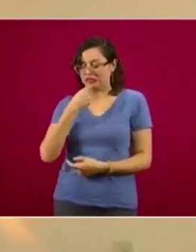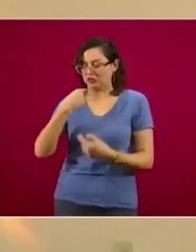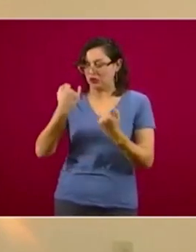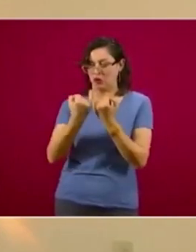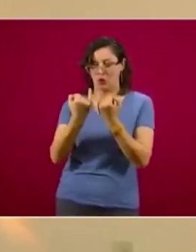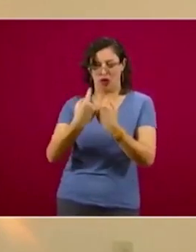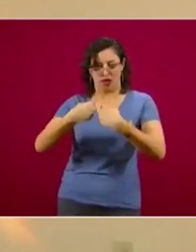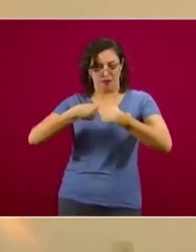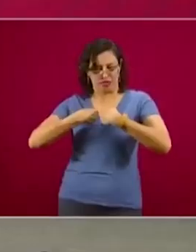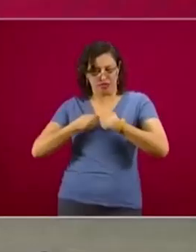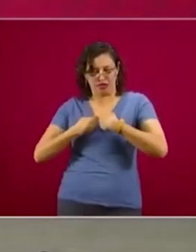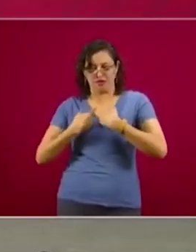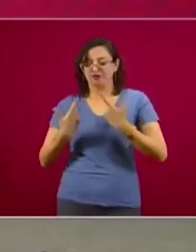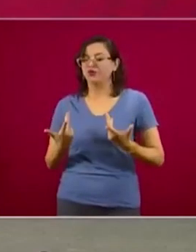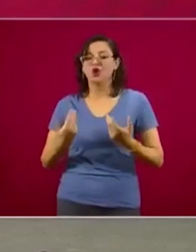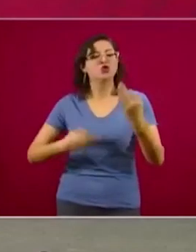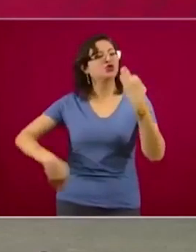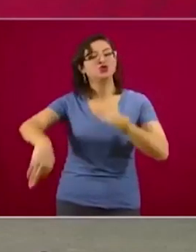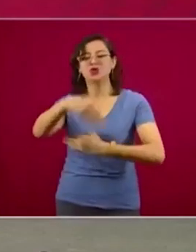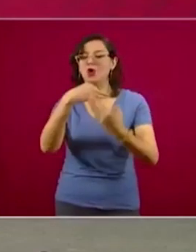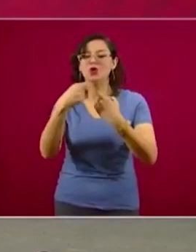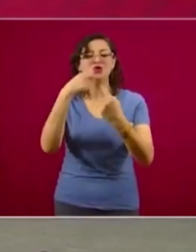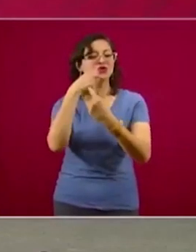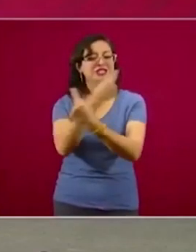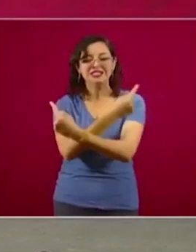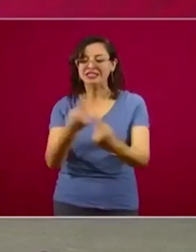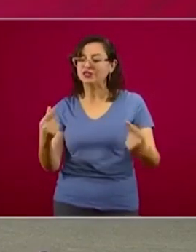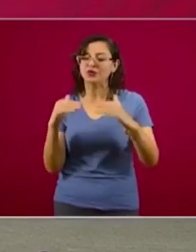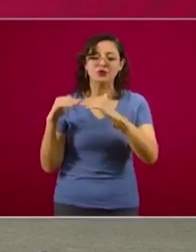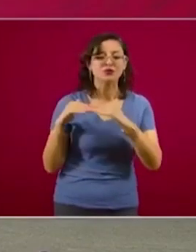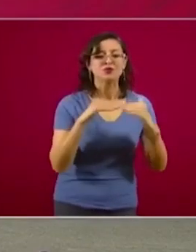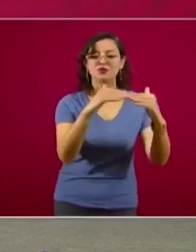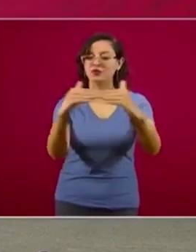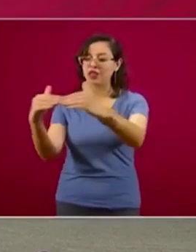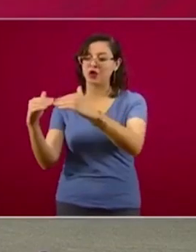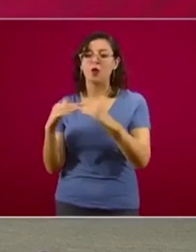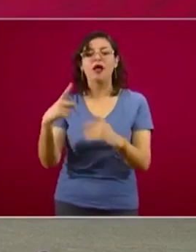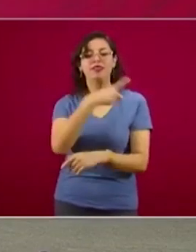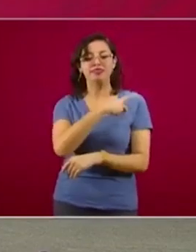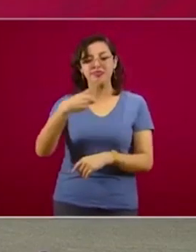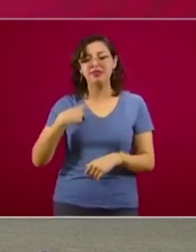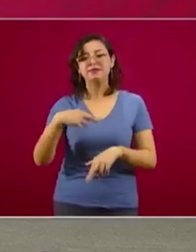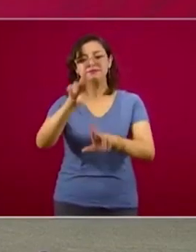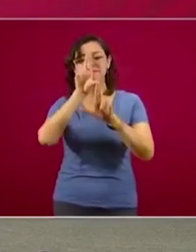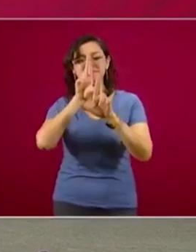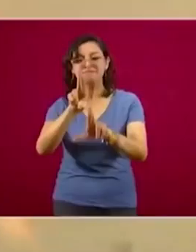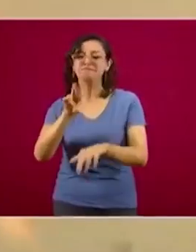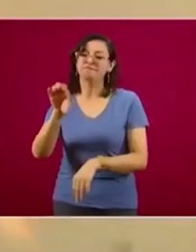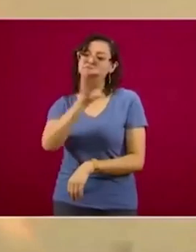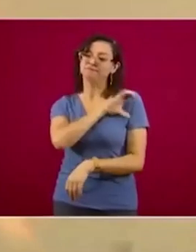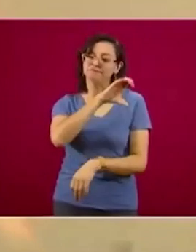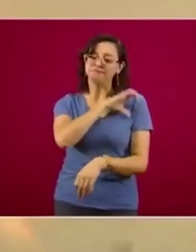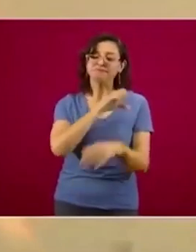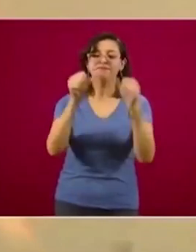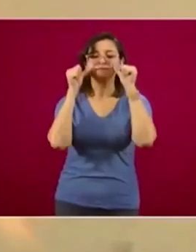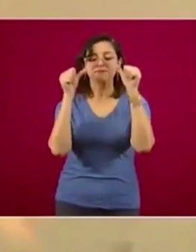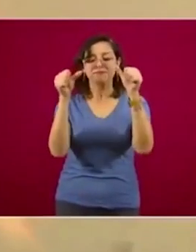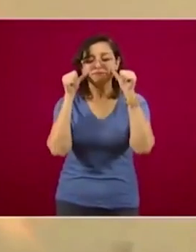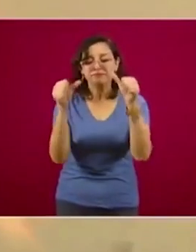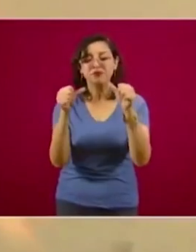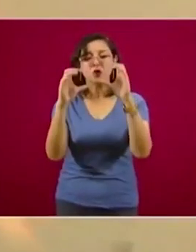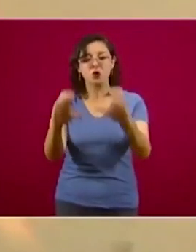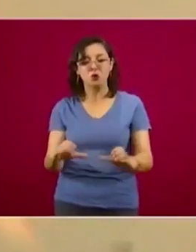todos los niños somos como yo, todo mundo es un yo que merece ser tratado con respeto, con cariño, con atención, con cuidado